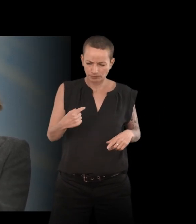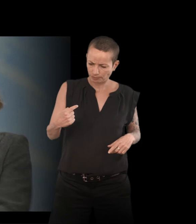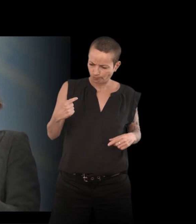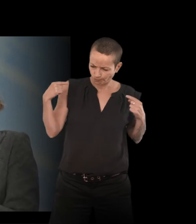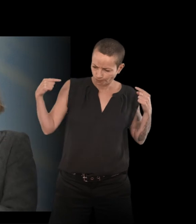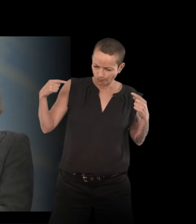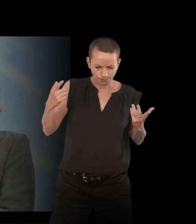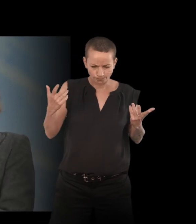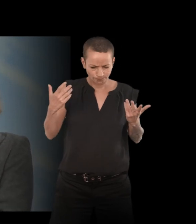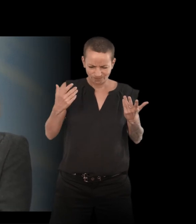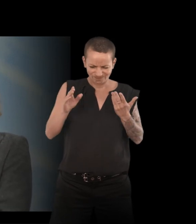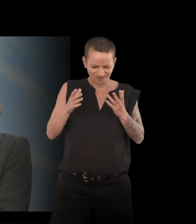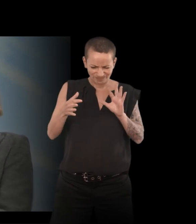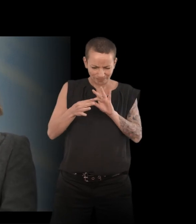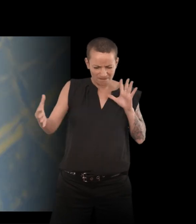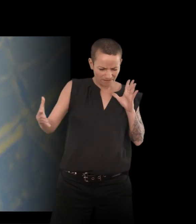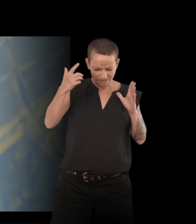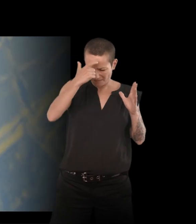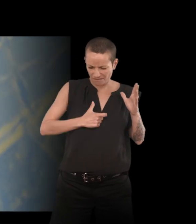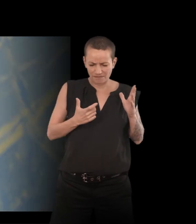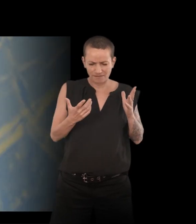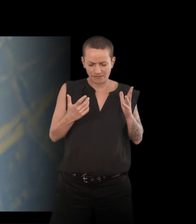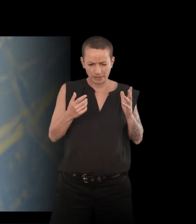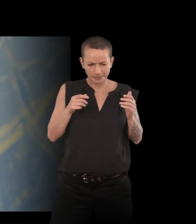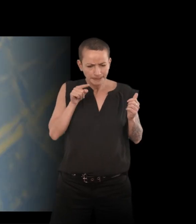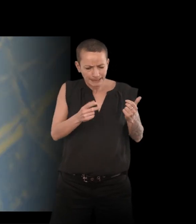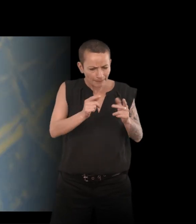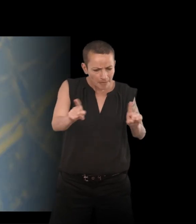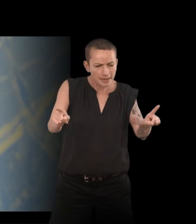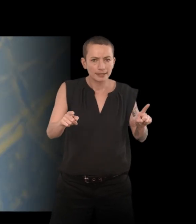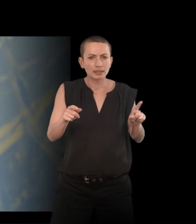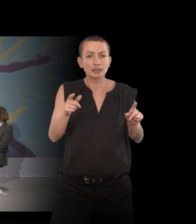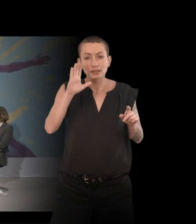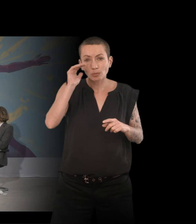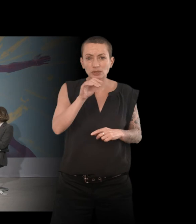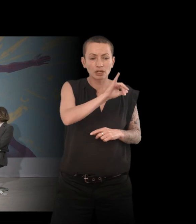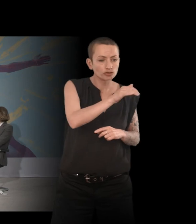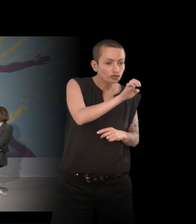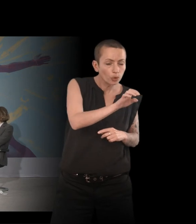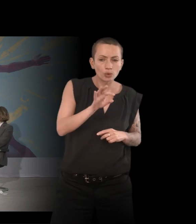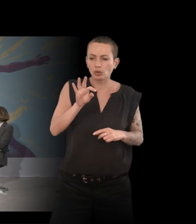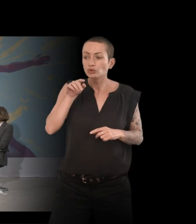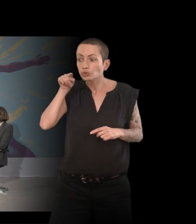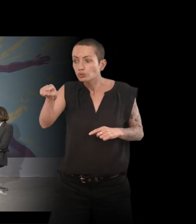parce qu'on s'éloigne. se dit non, je ne veux... Et donc, il y a ces allers-retours entre le jeu, le tu, le elle qu'on nous appose.